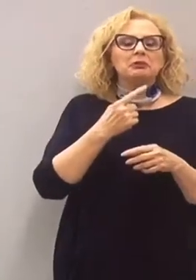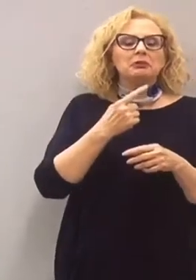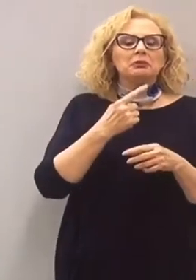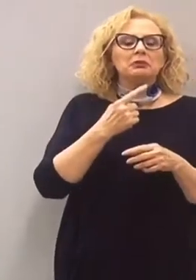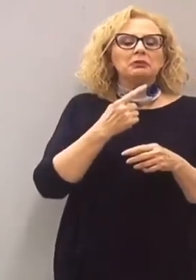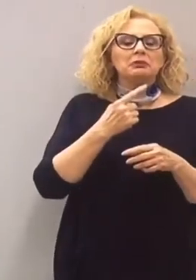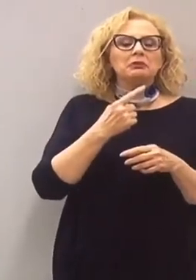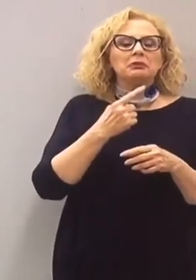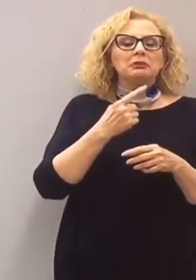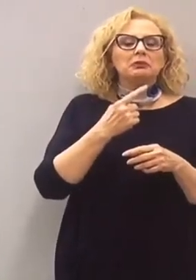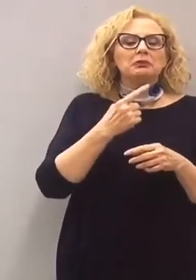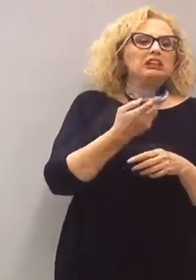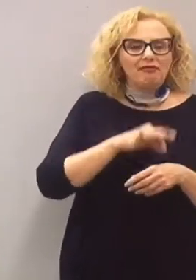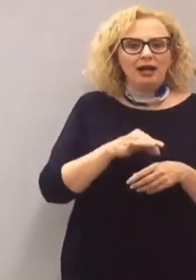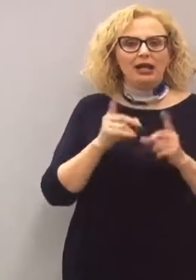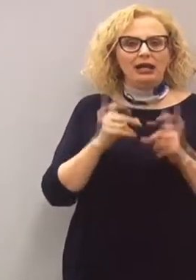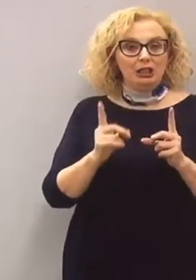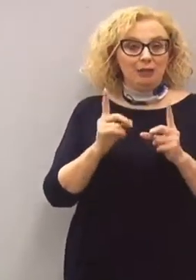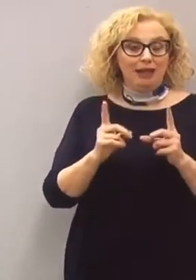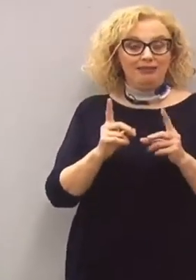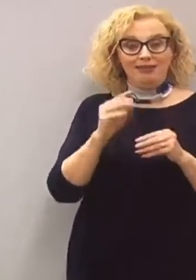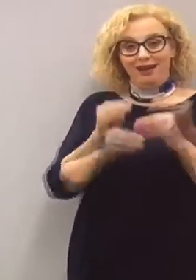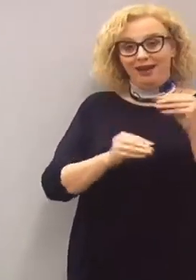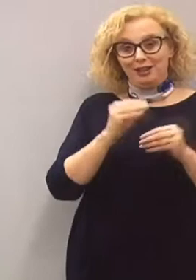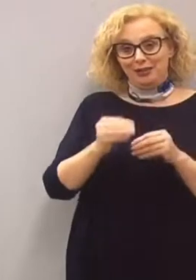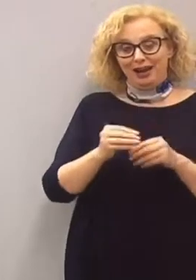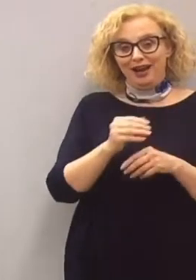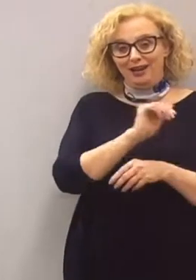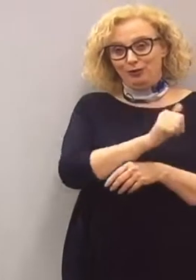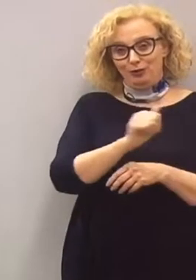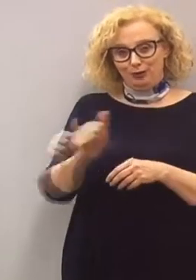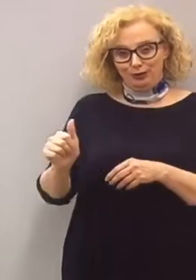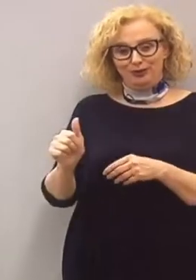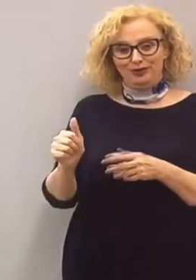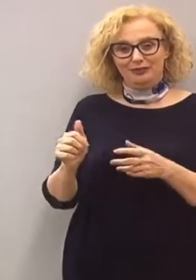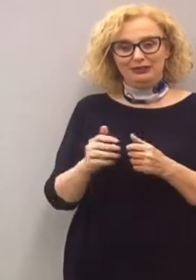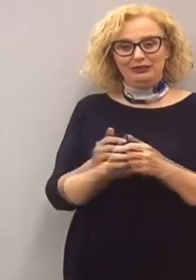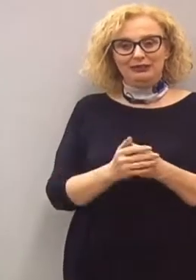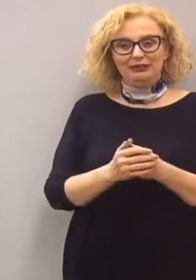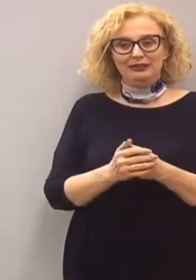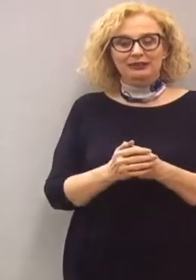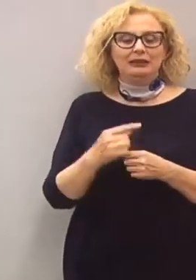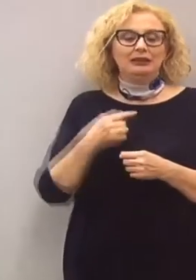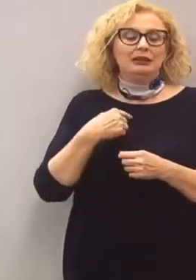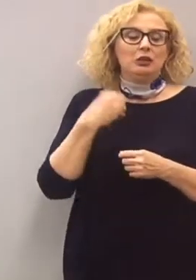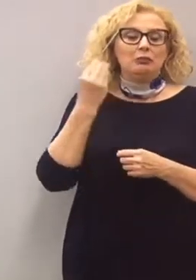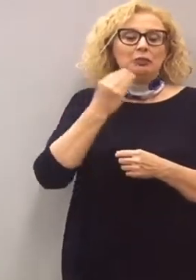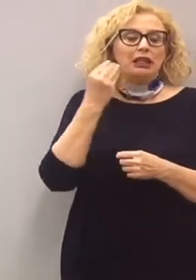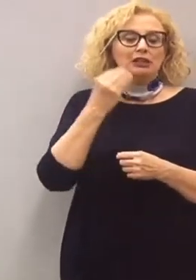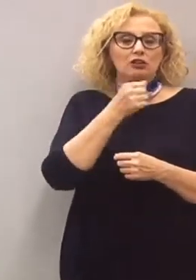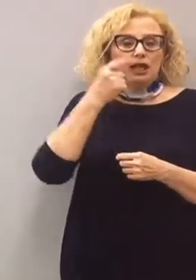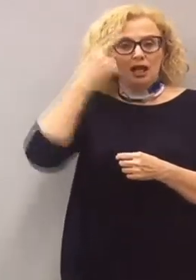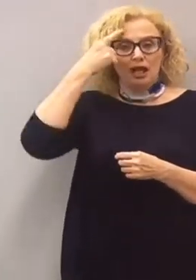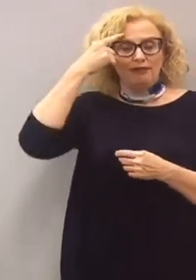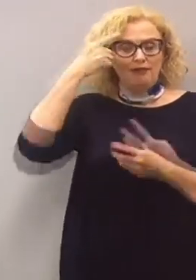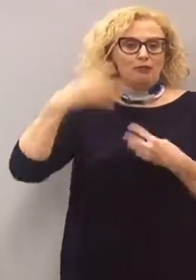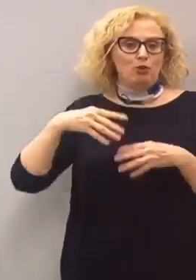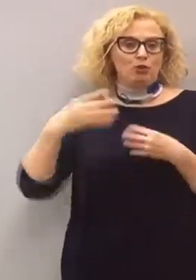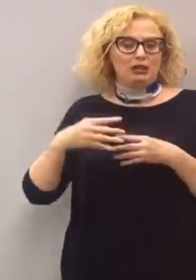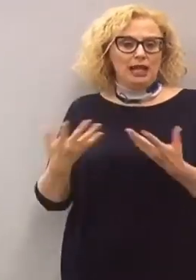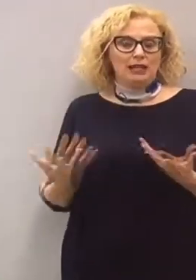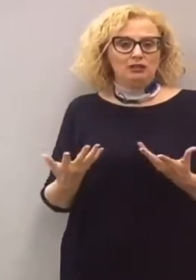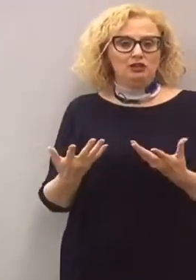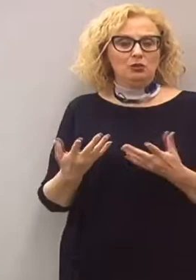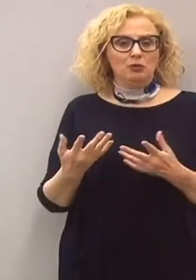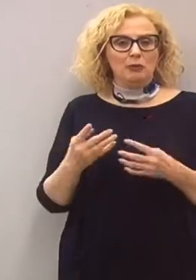dalle caratteristiche dell'animale. Quindi io credo che serva buon senso. L'altra sera ho